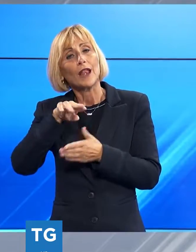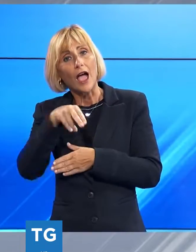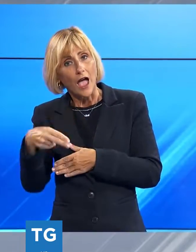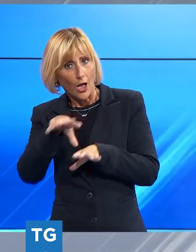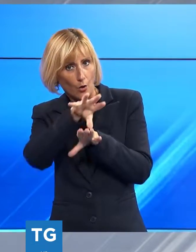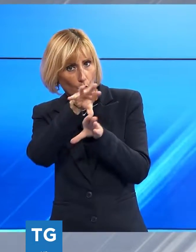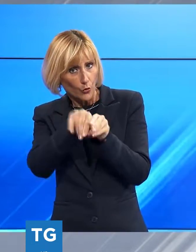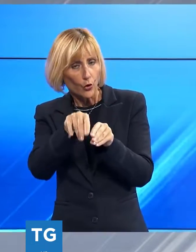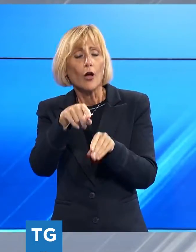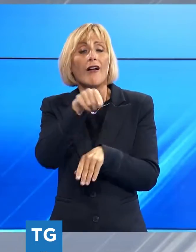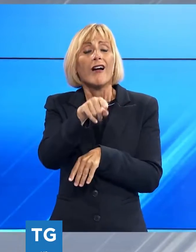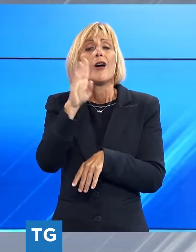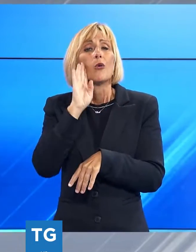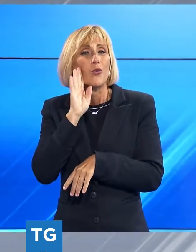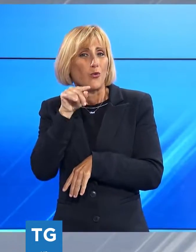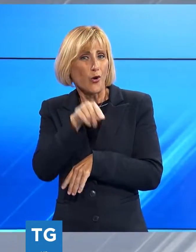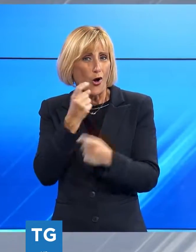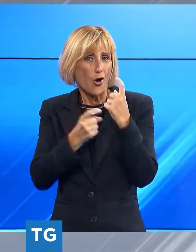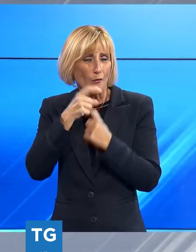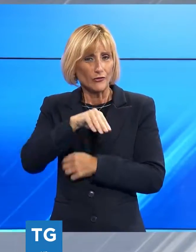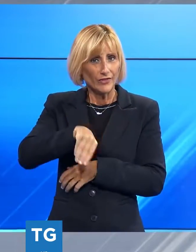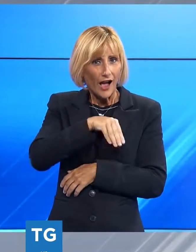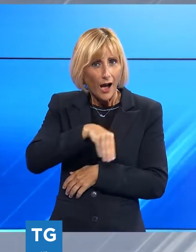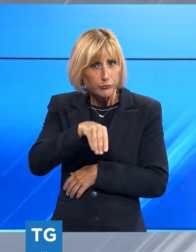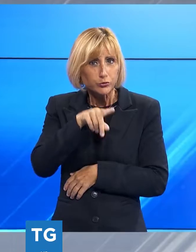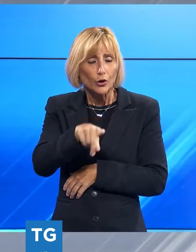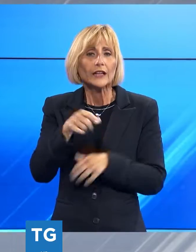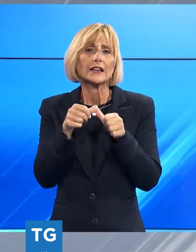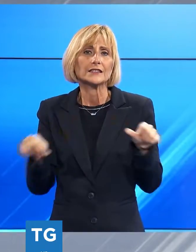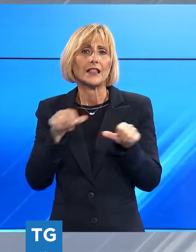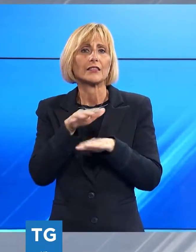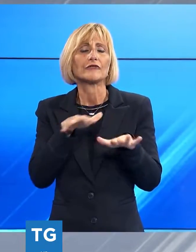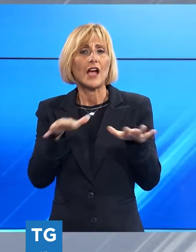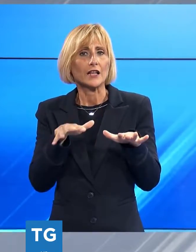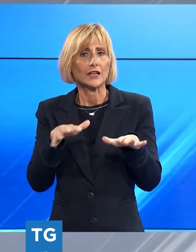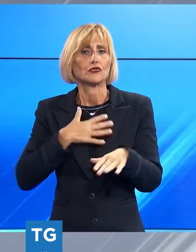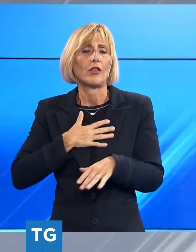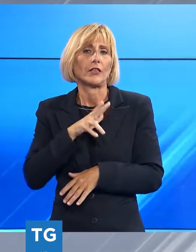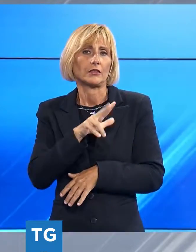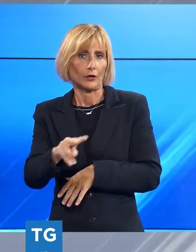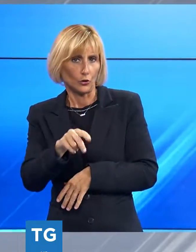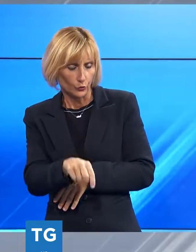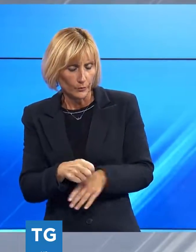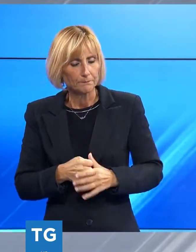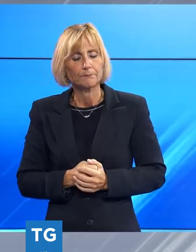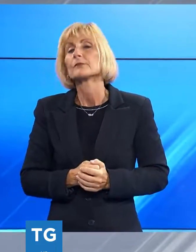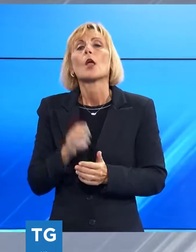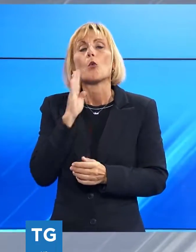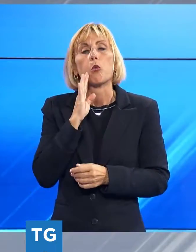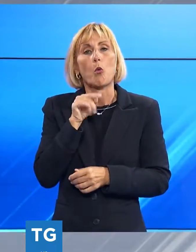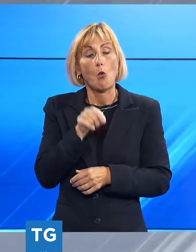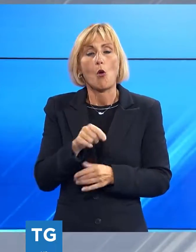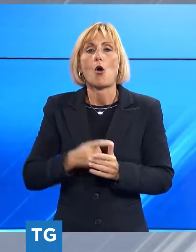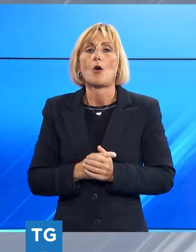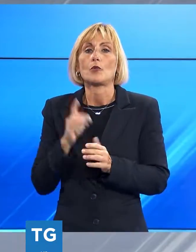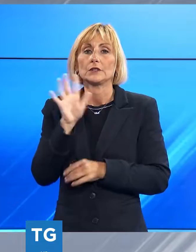confronti di un 32enne originario di Napoli, ma residente a Viareggio. Sulla base degli elementi di prova, sinora raccolti e secondo